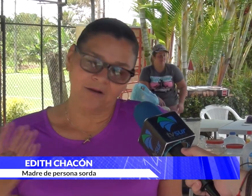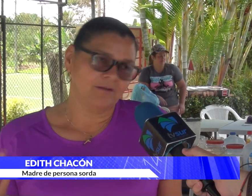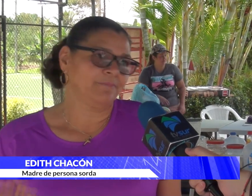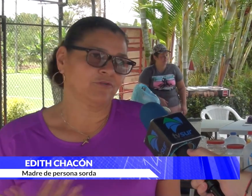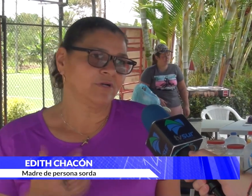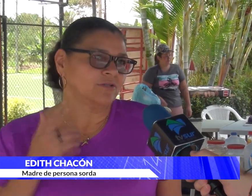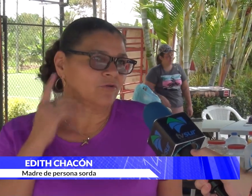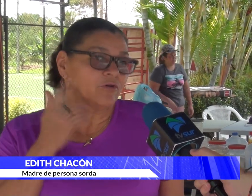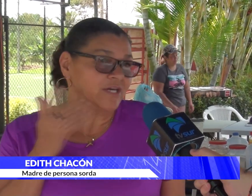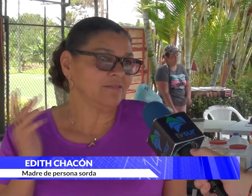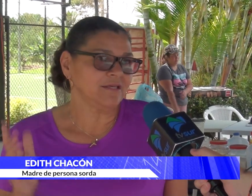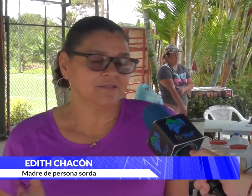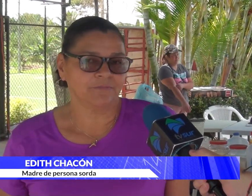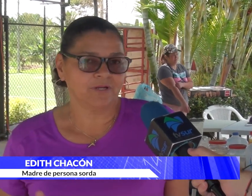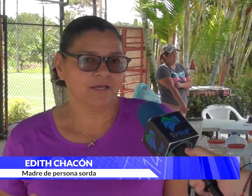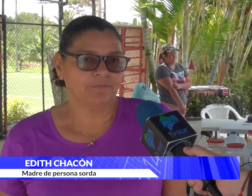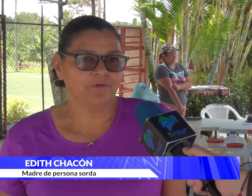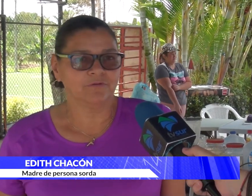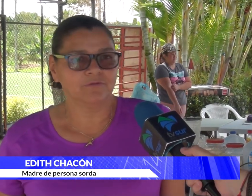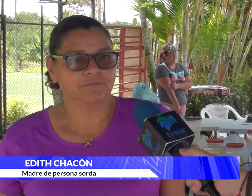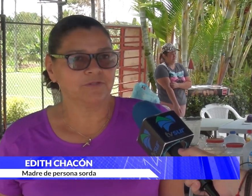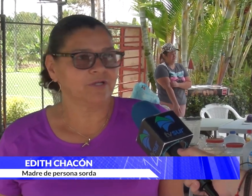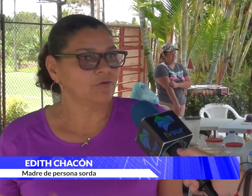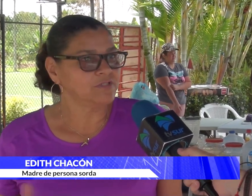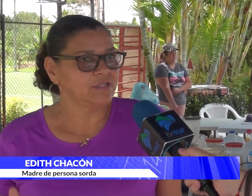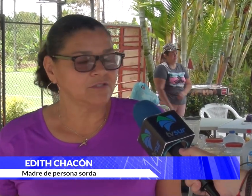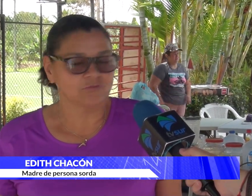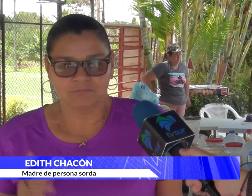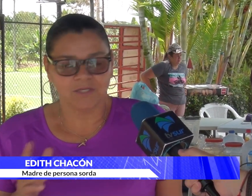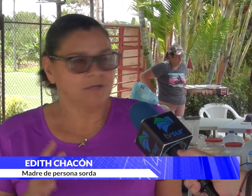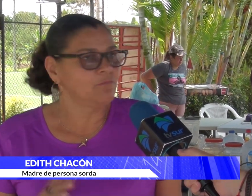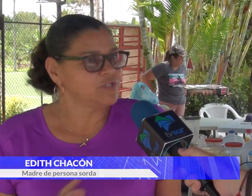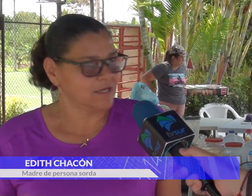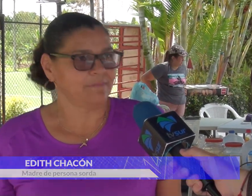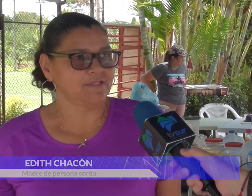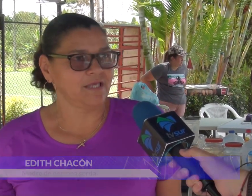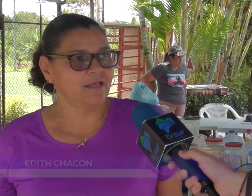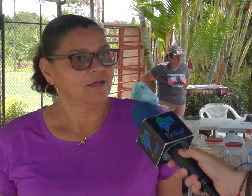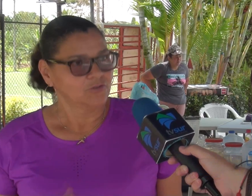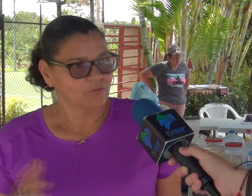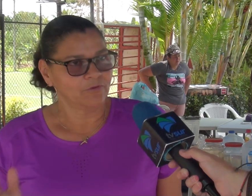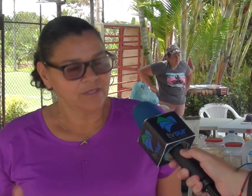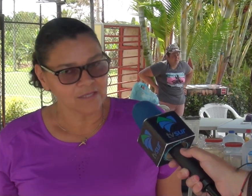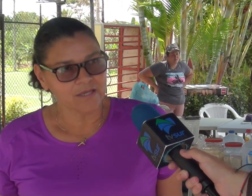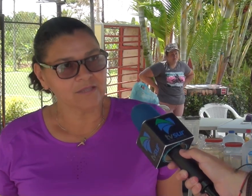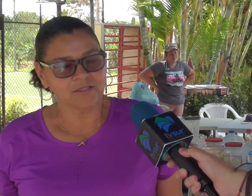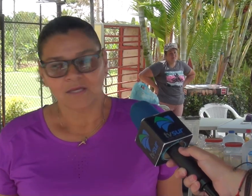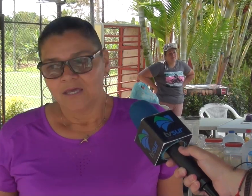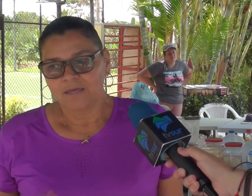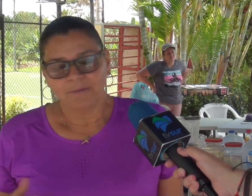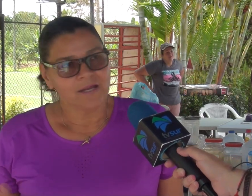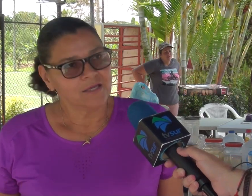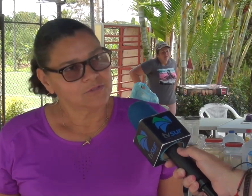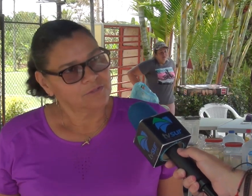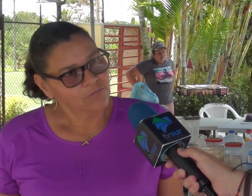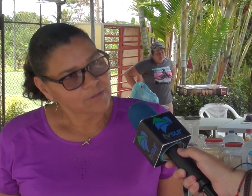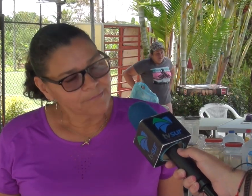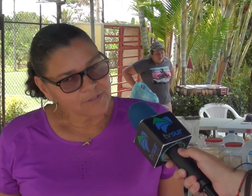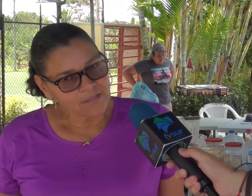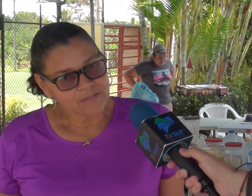las personas no oyentes. Por ejemplo, las personas no oyentes tienen mucha capacidad, son muy inteligentes. Y para ellos es muy importante,